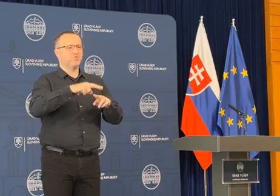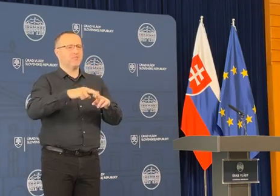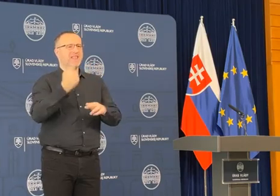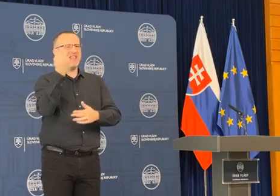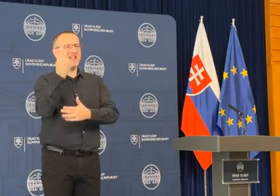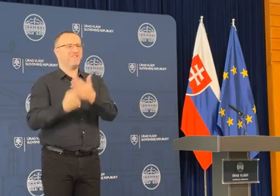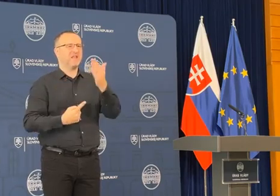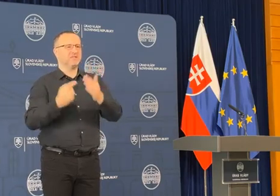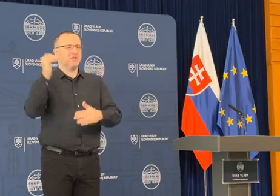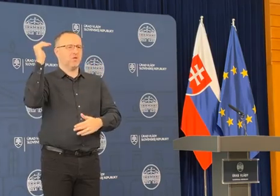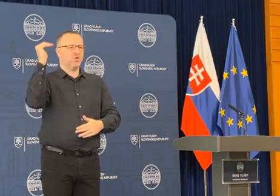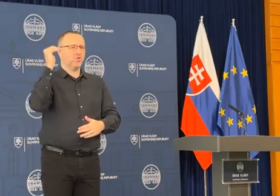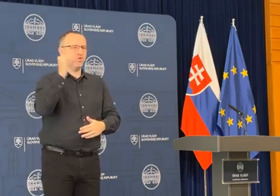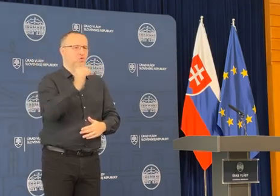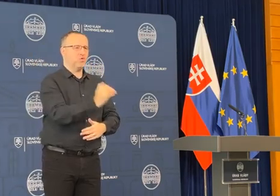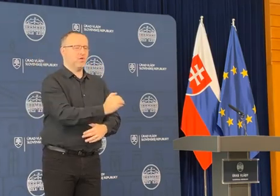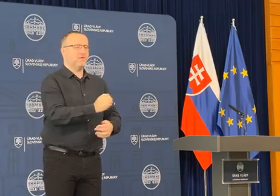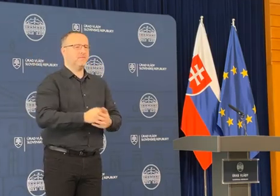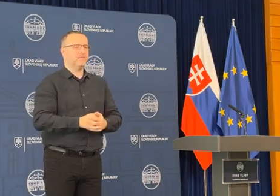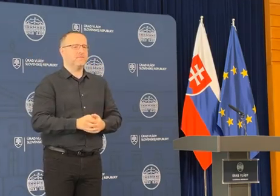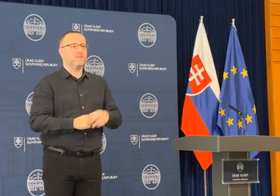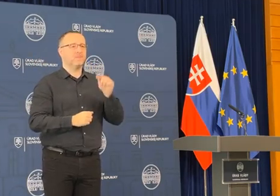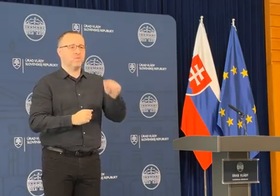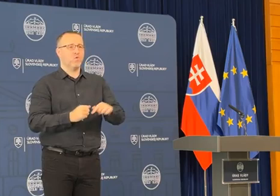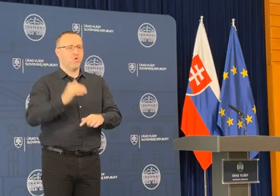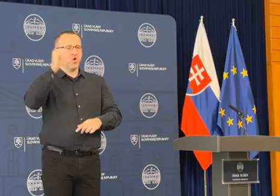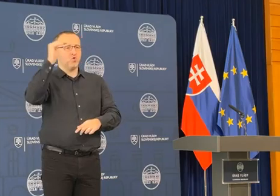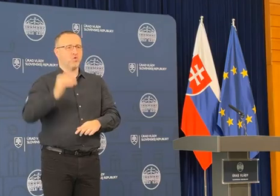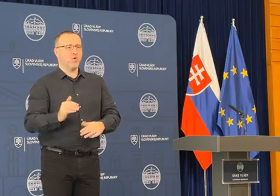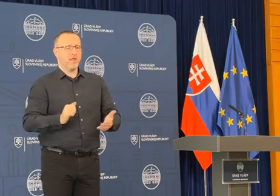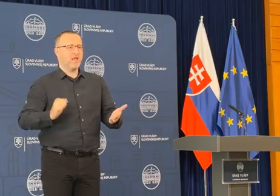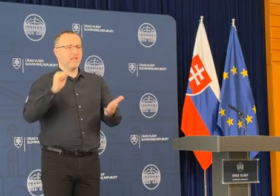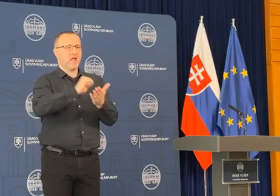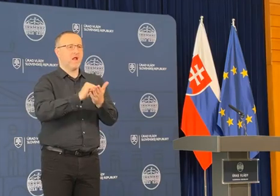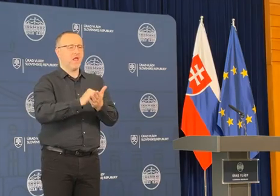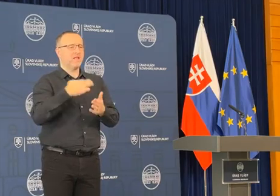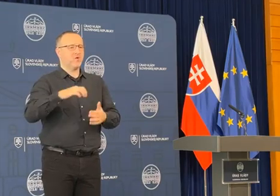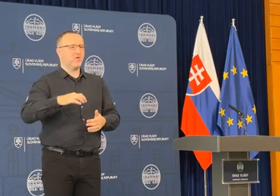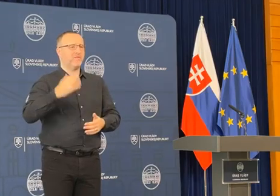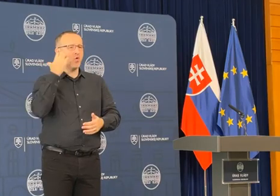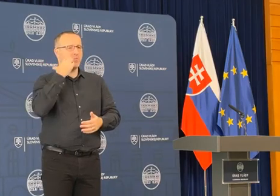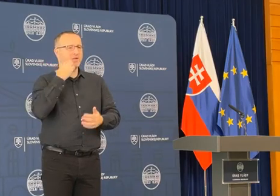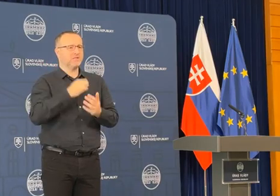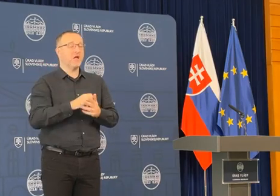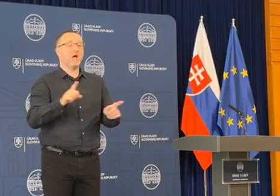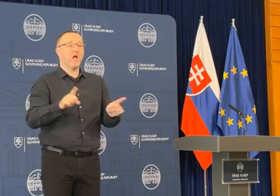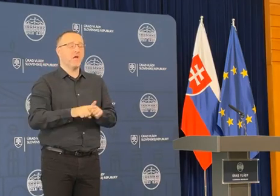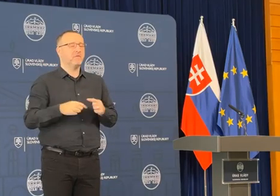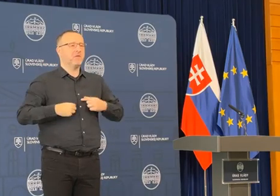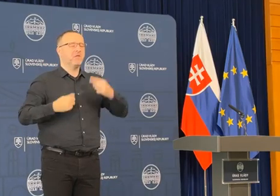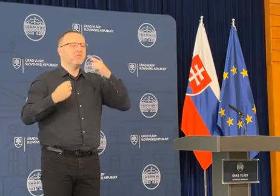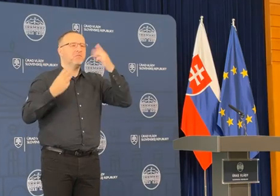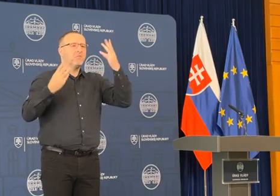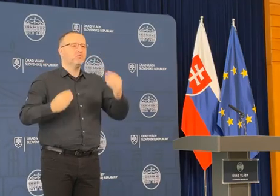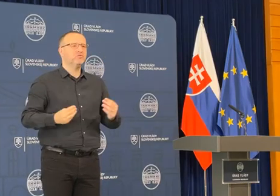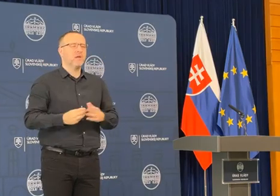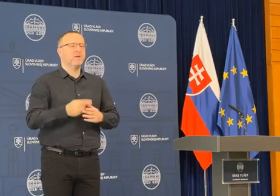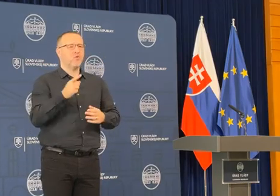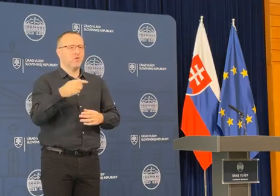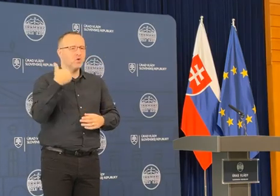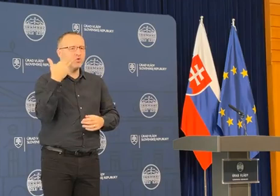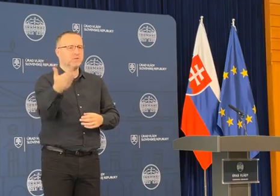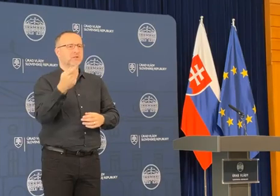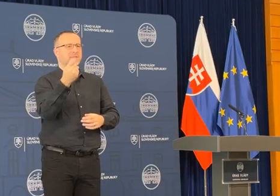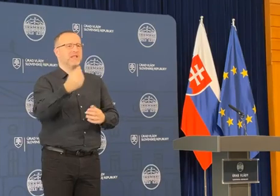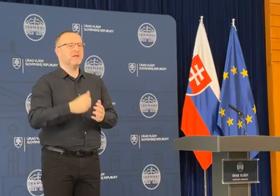inflácie, čo tým pádom znižuje aj náklady jednotlivých obcí. Taktiež sa nepočítalo, že dostanú peniaze